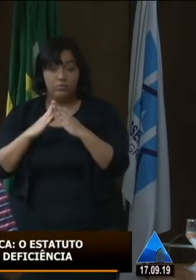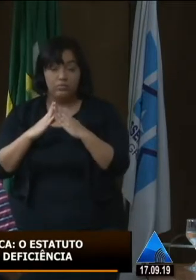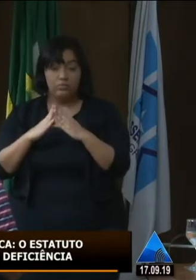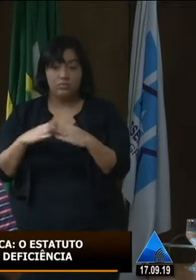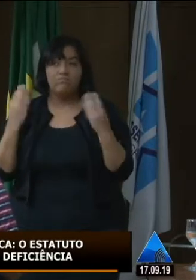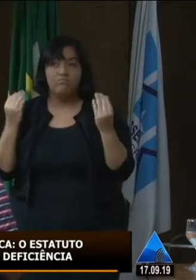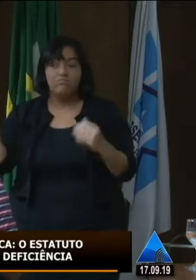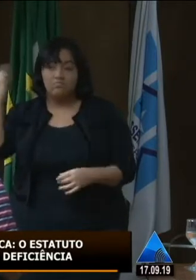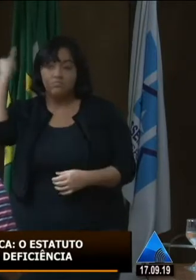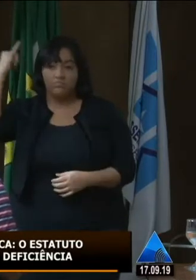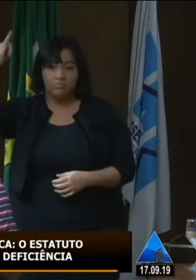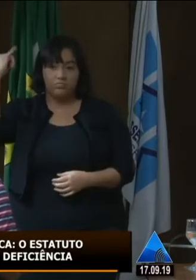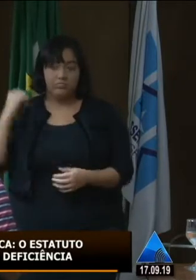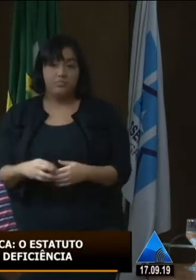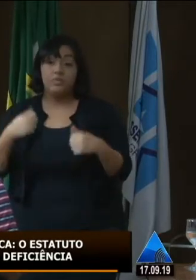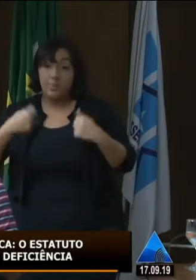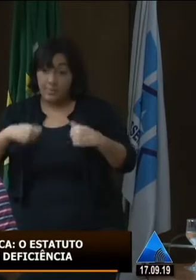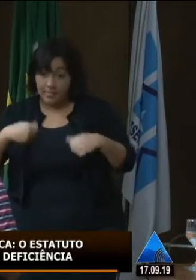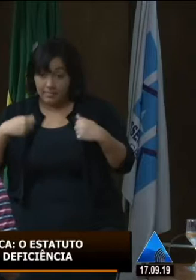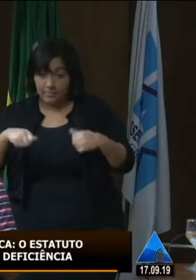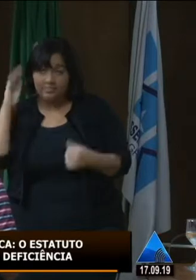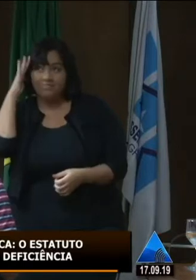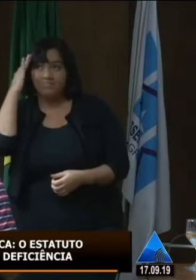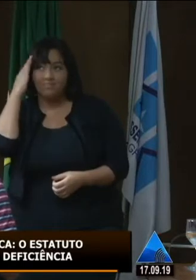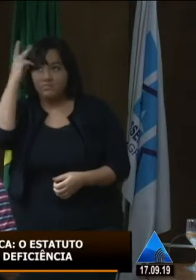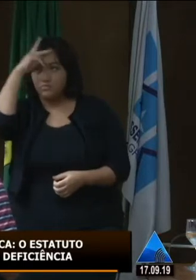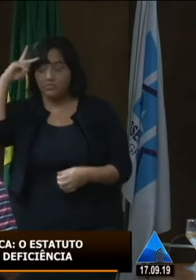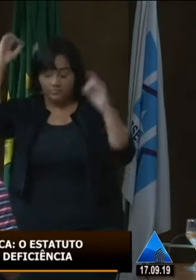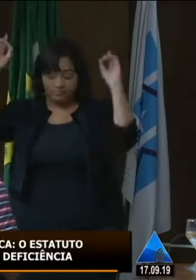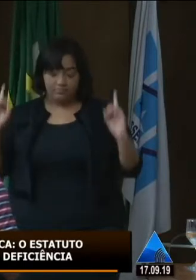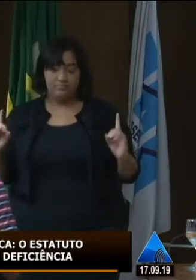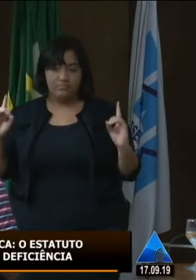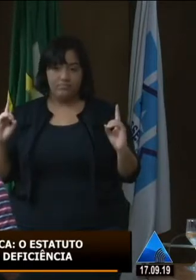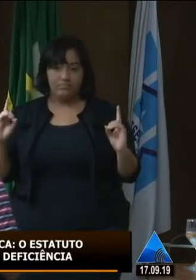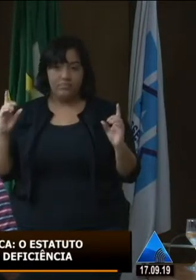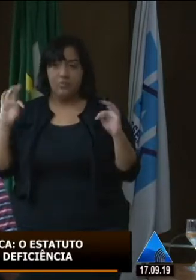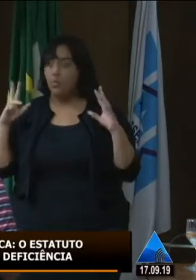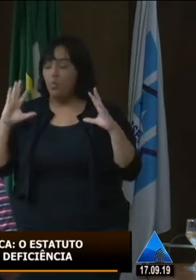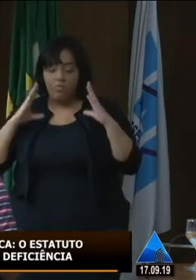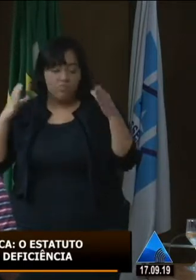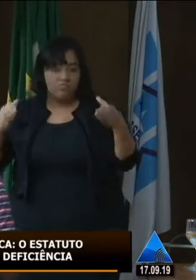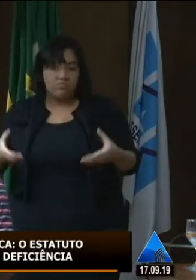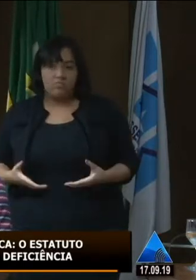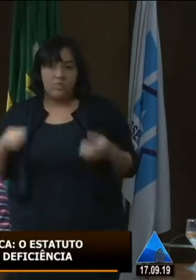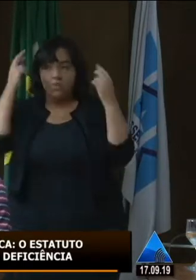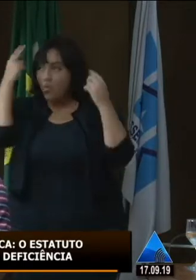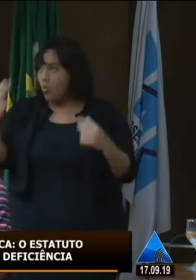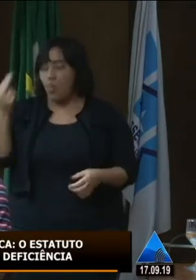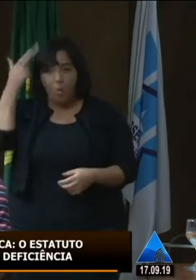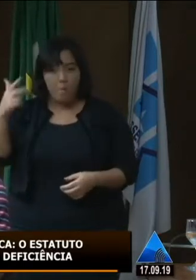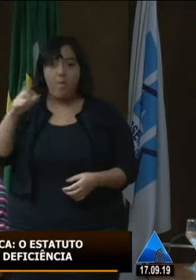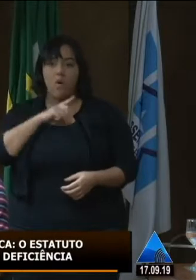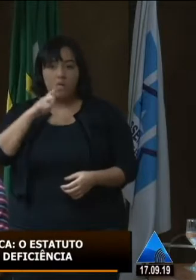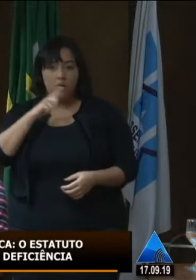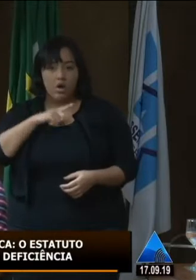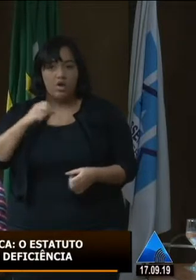urgente. Mas é necessário entender a pessoa com deficiência como cidadão comum e que deve e pode